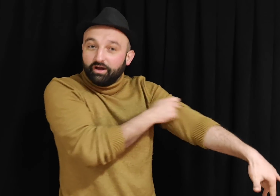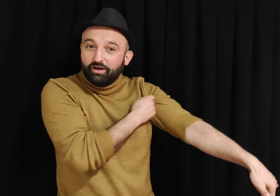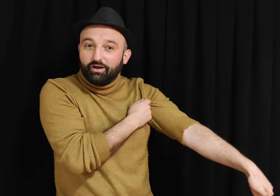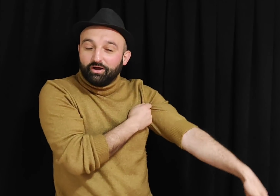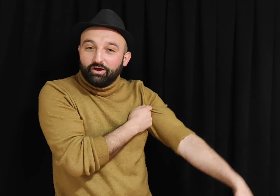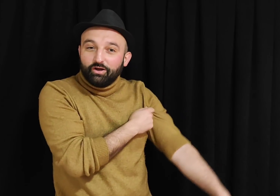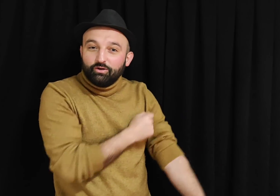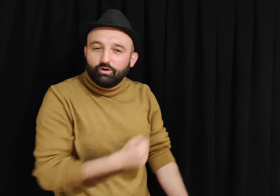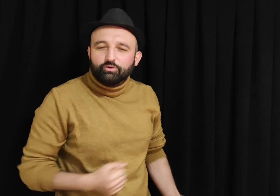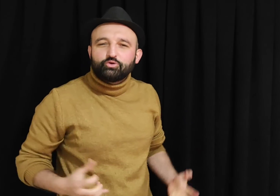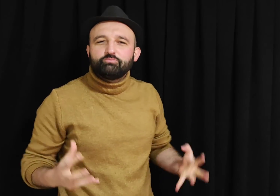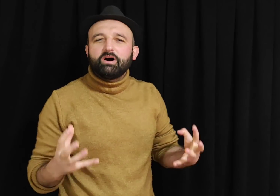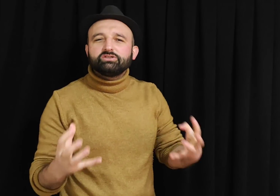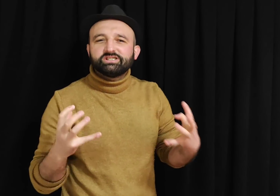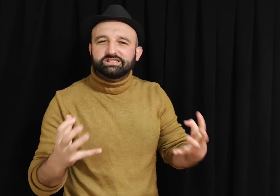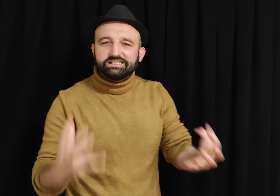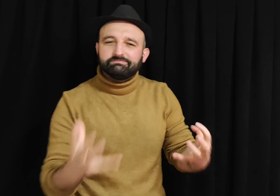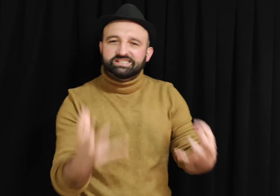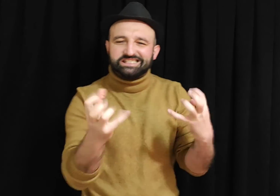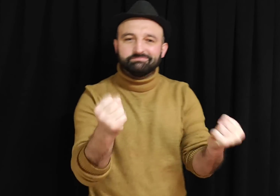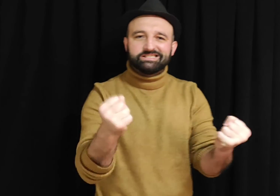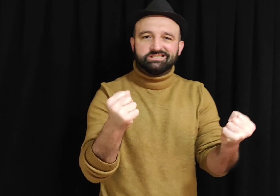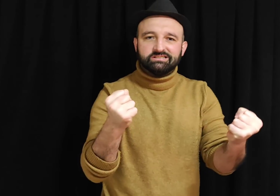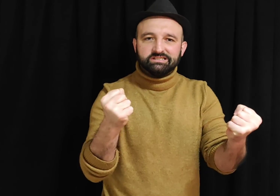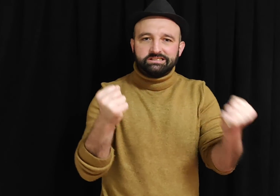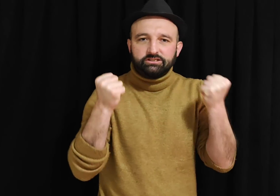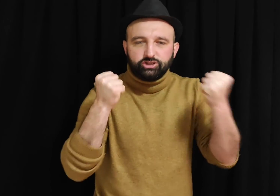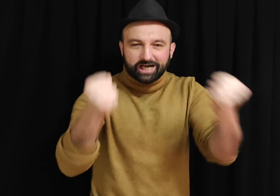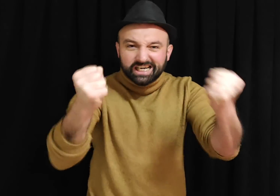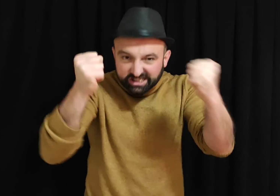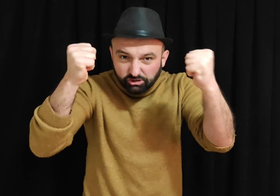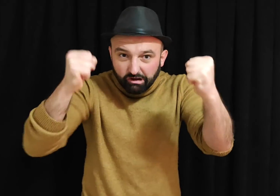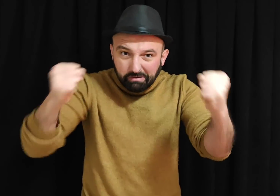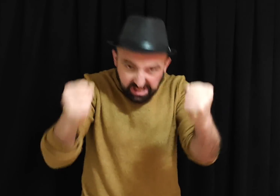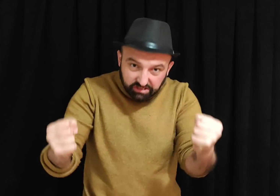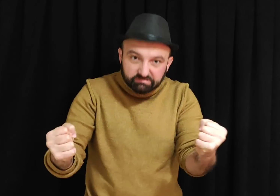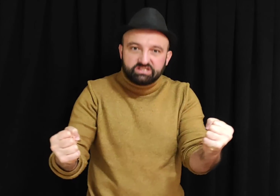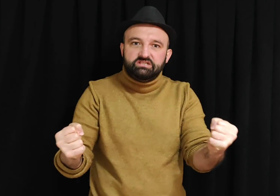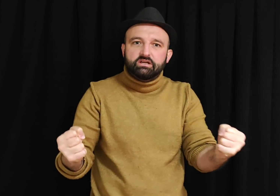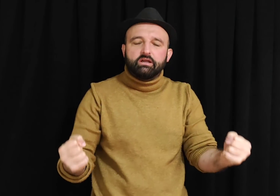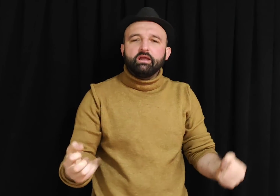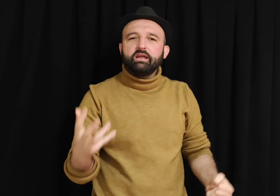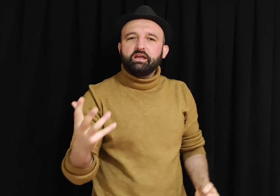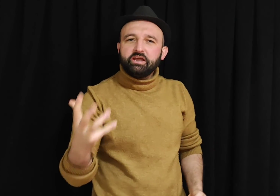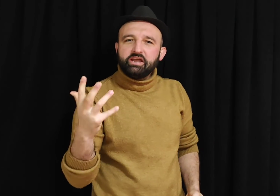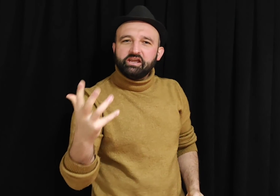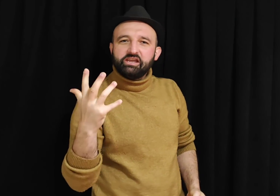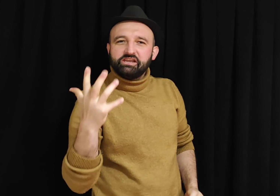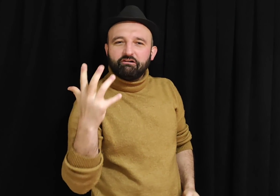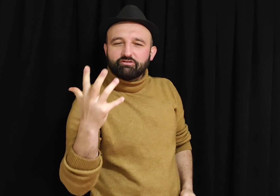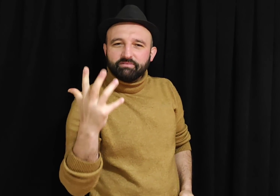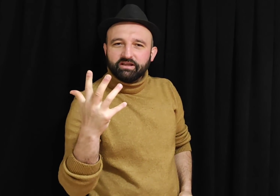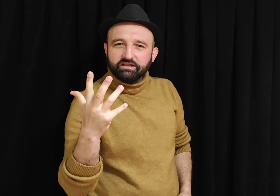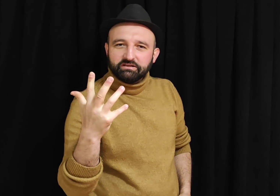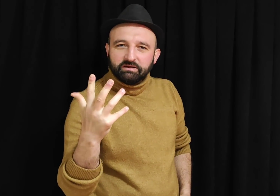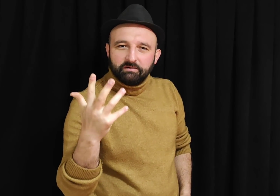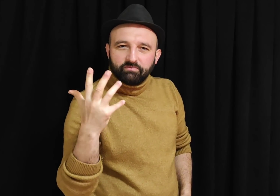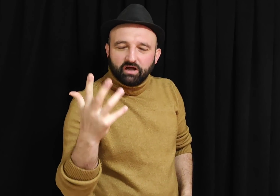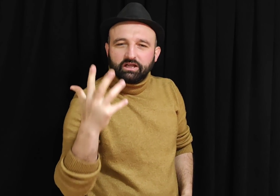he. Şu maceraya bakar mısın? Şu aksiyona bakar mısın? Hey yavrum hey. Adam